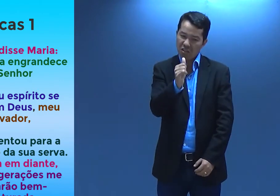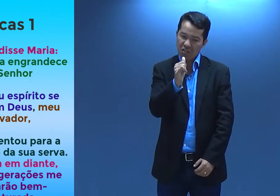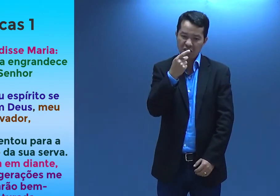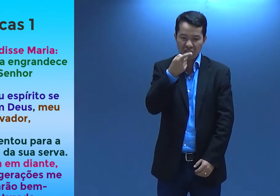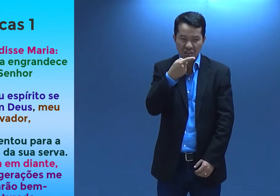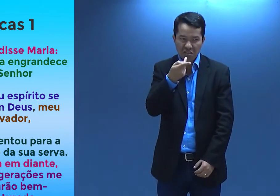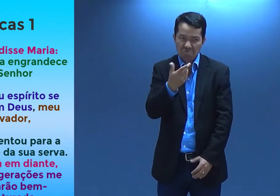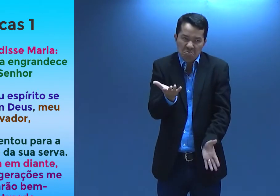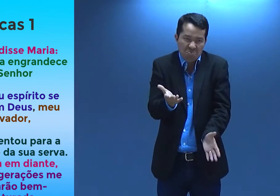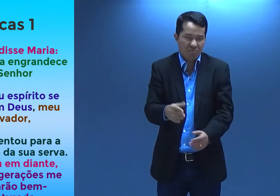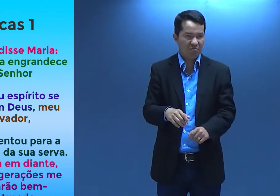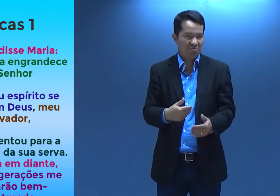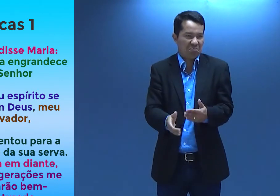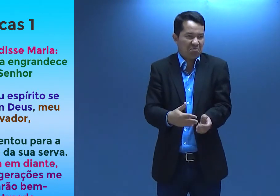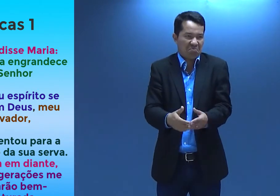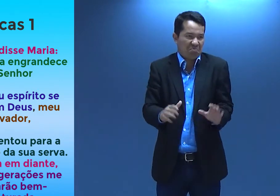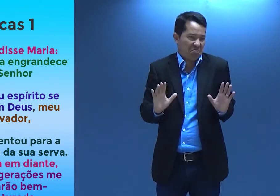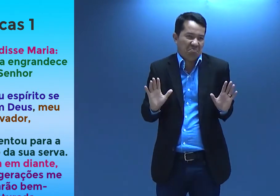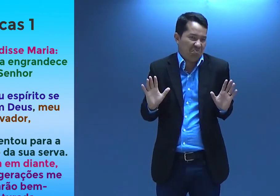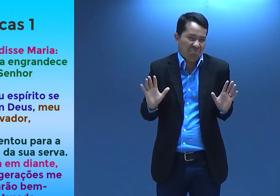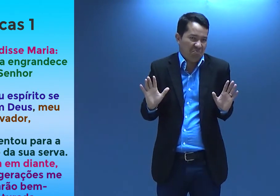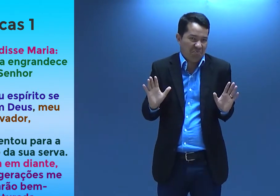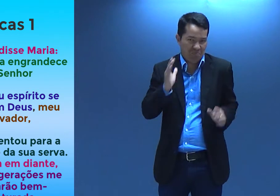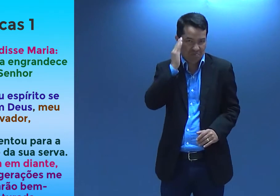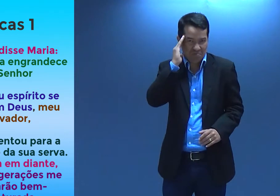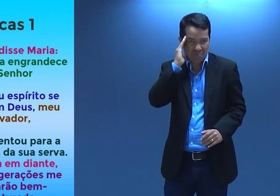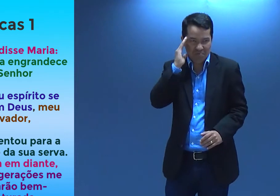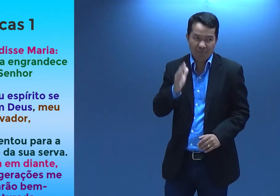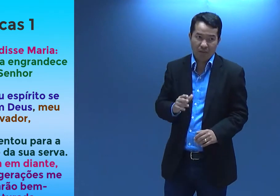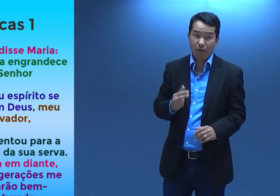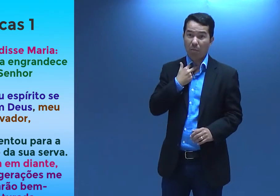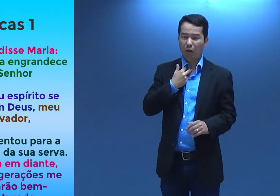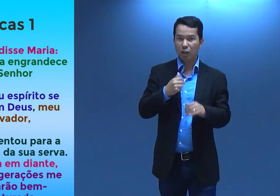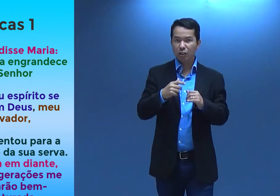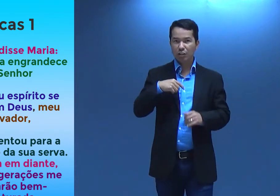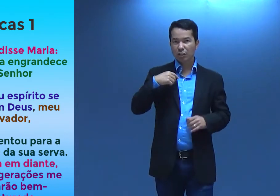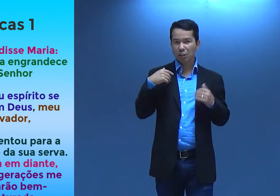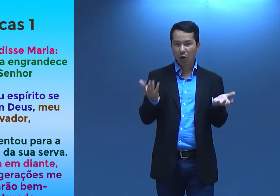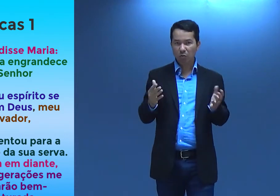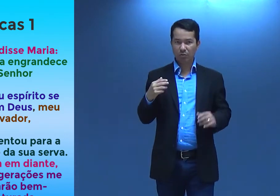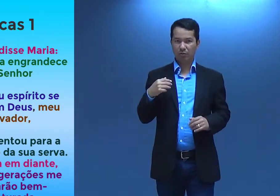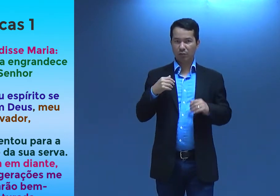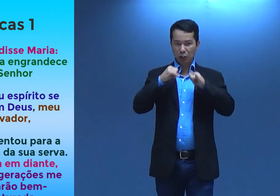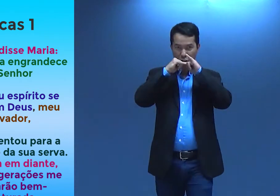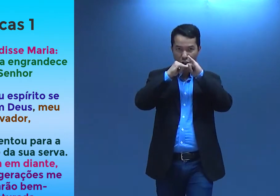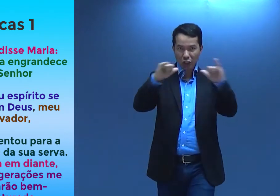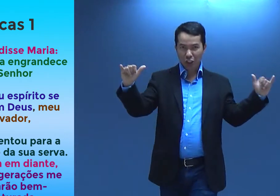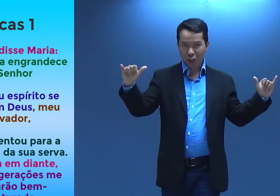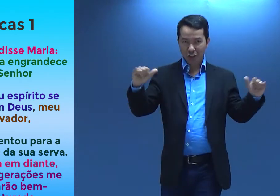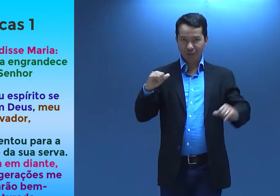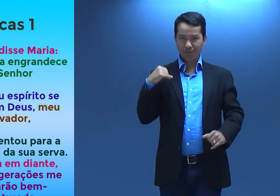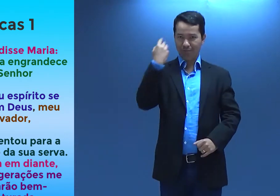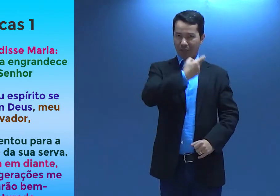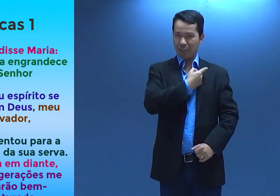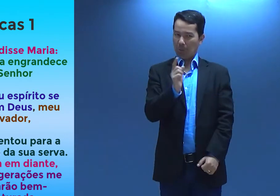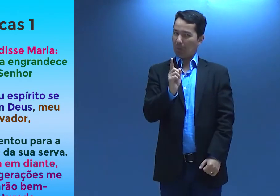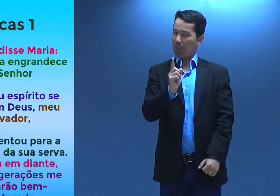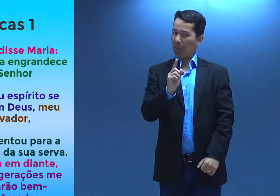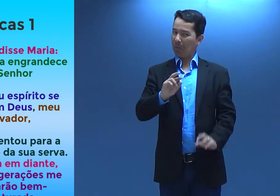Nesse, dizer, falar, tanto faz o sinal que você for usar. Não pode falar. Então, disse Maria,